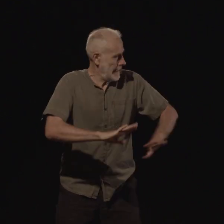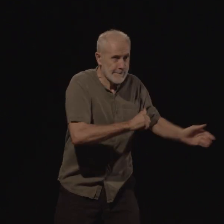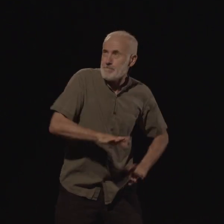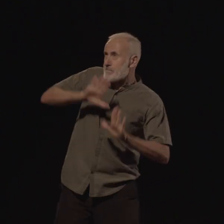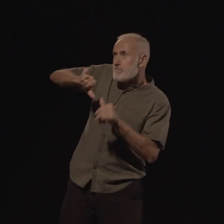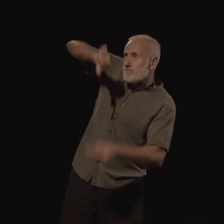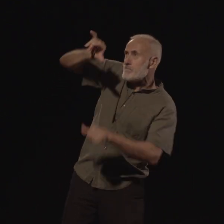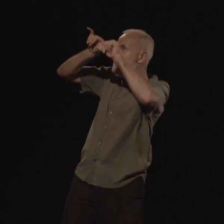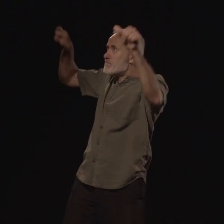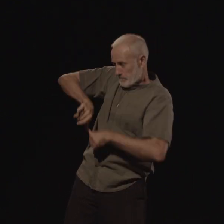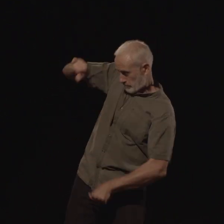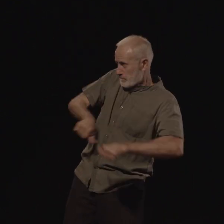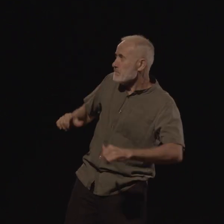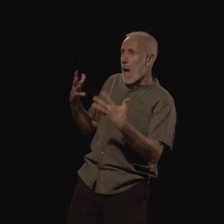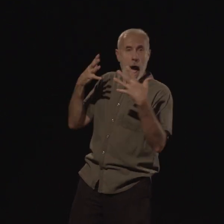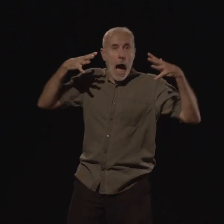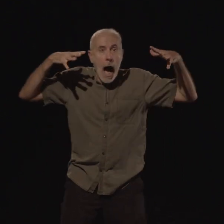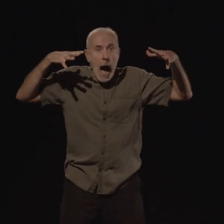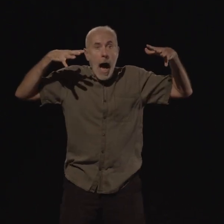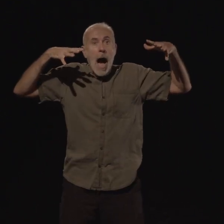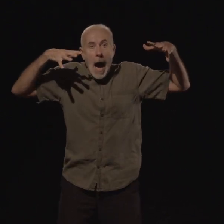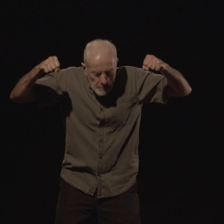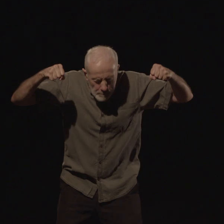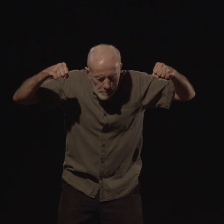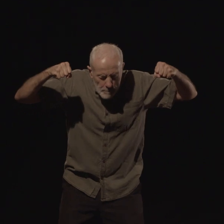le colla sur les vitres. Maintenant, il était dans le noir.